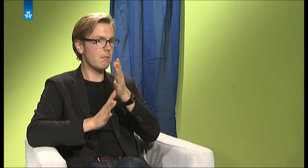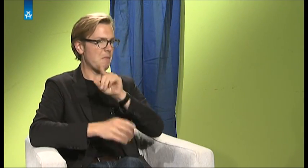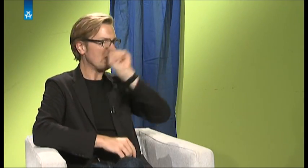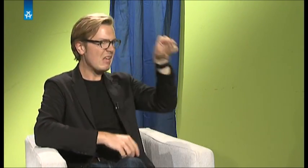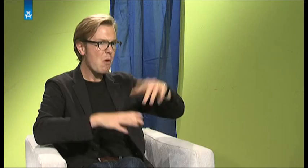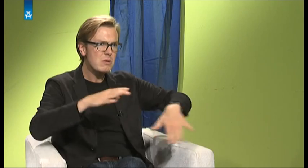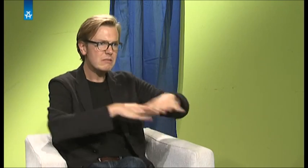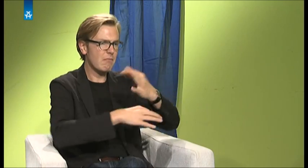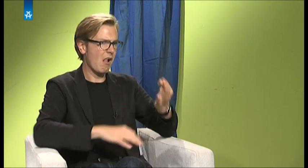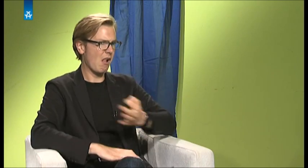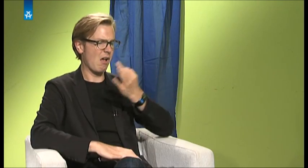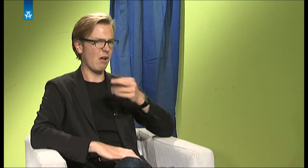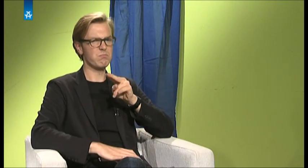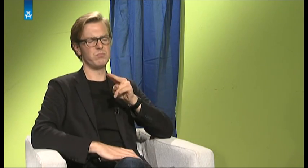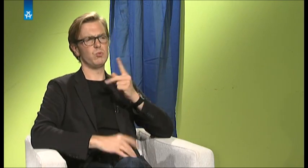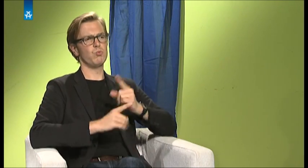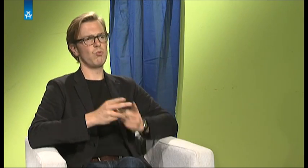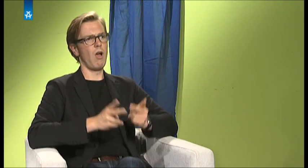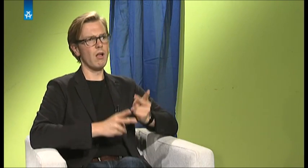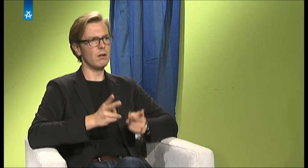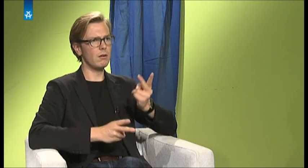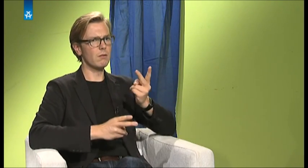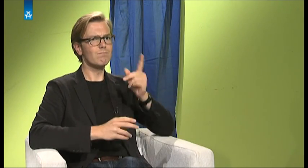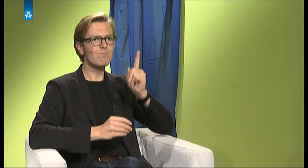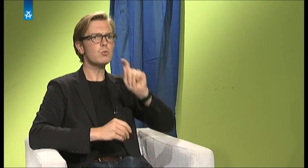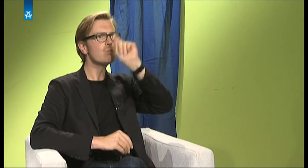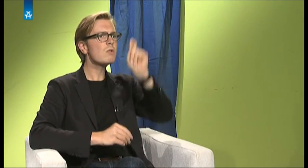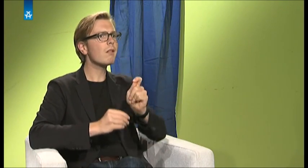wenig Menschen. Das fand ich ein bisschen schade. Also dieses typische Studentenleben,